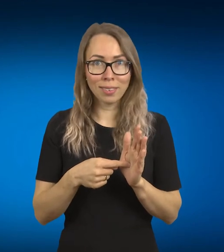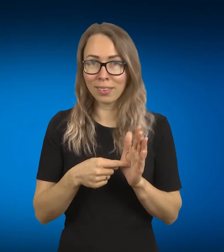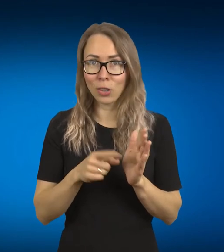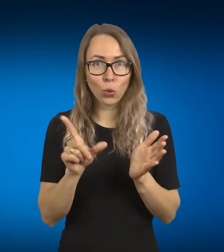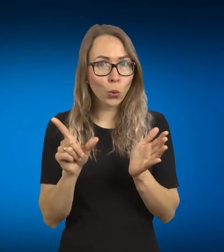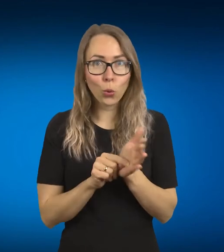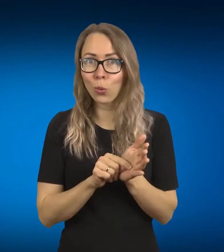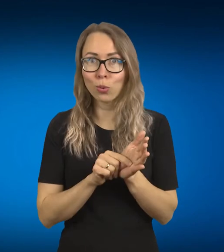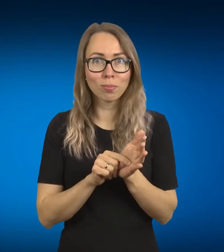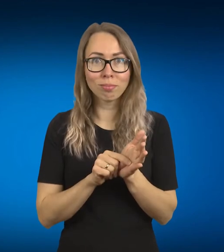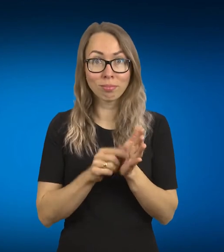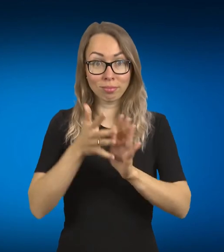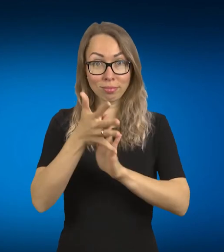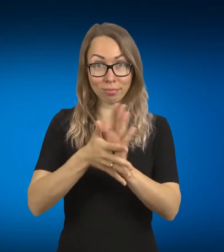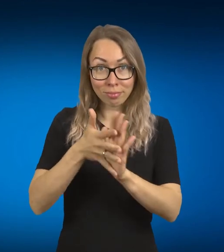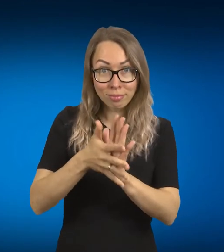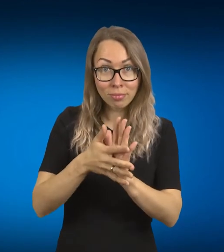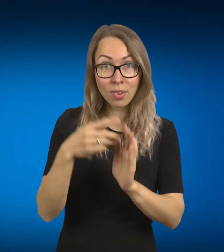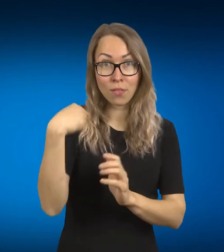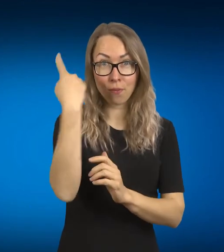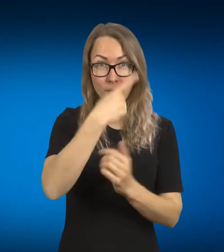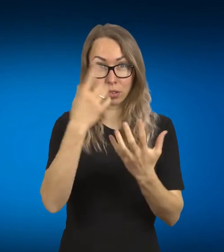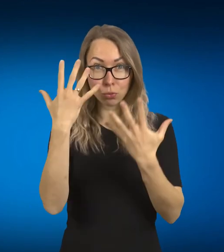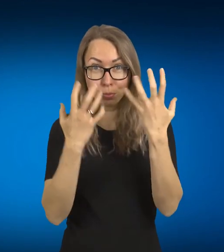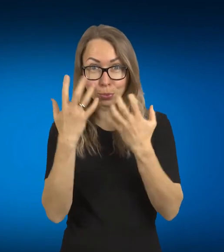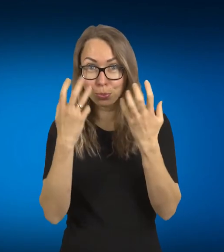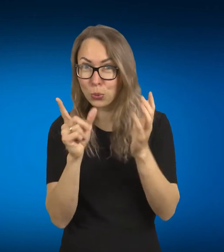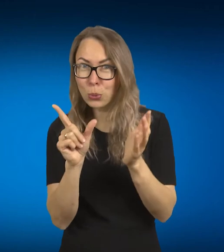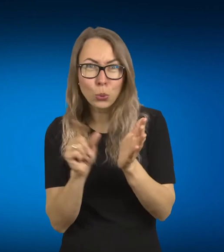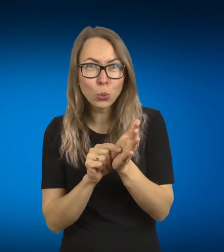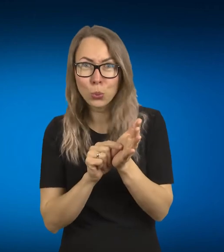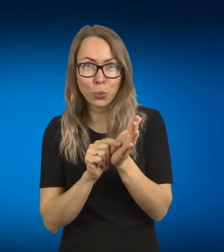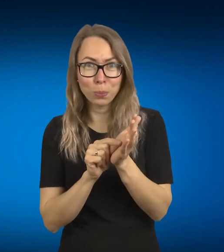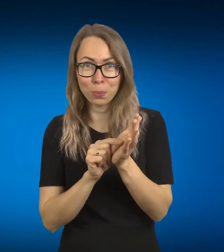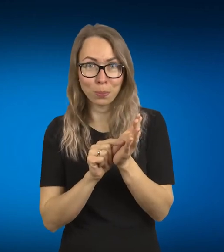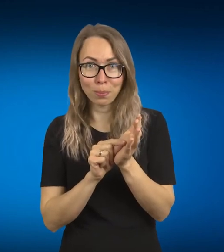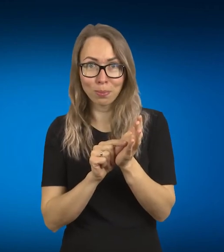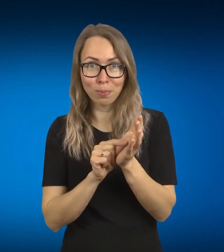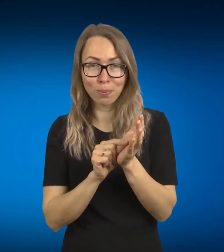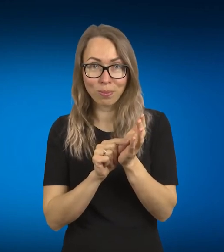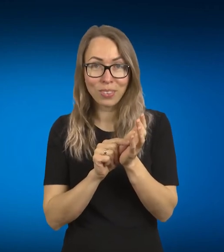judesis, ir veido mimiką, ir vat iš mūsų, kaip gestų kalbos mokytojas dažnai pasijokia.